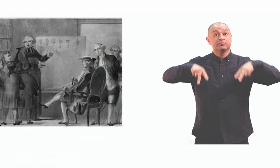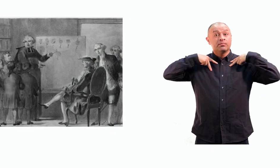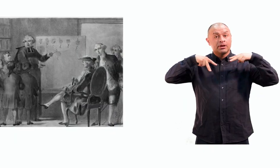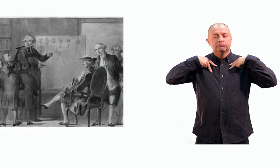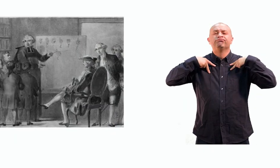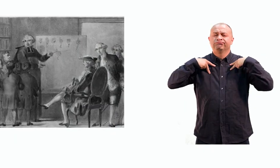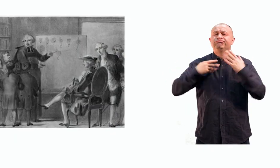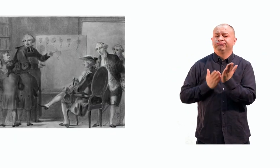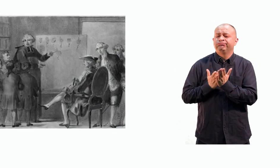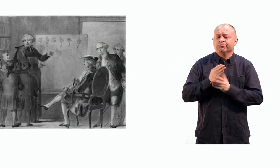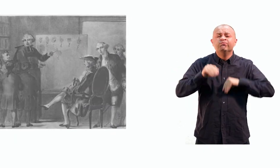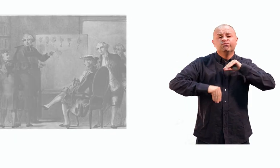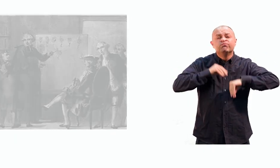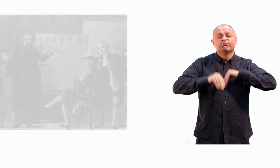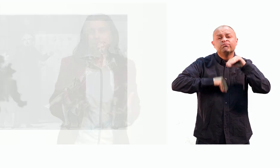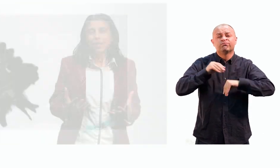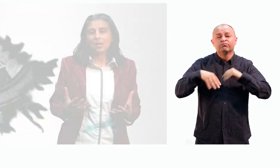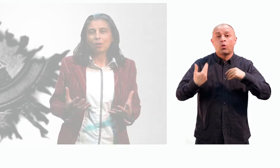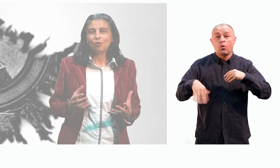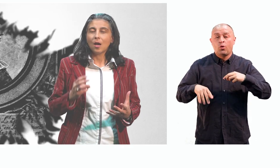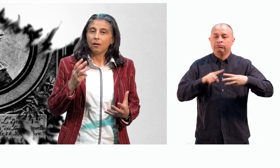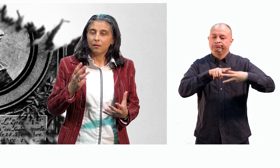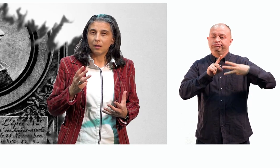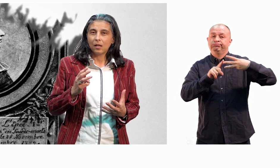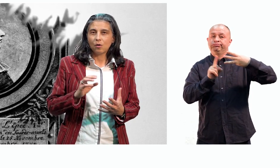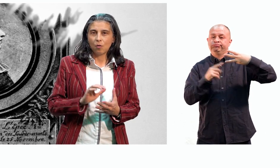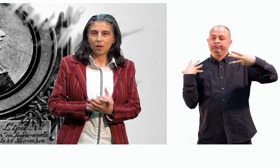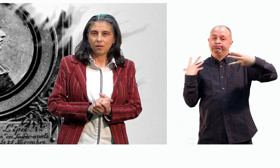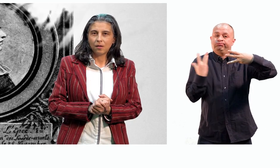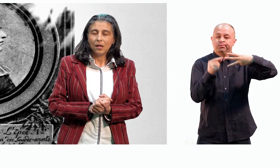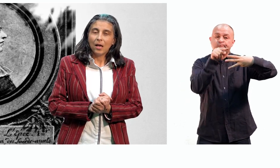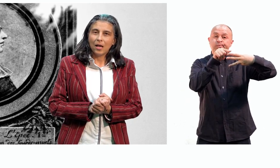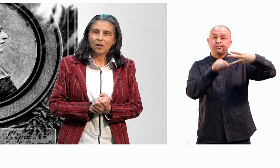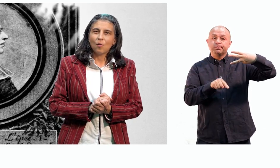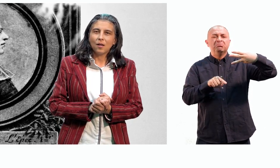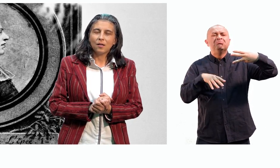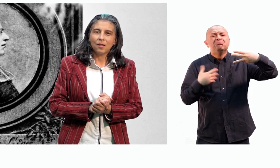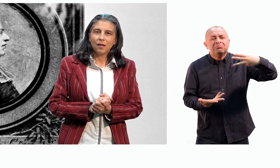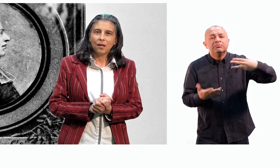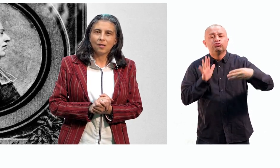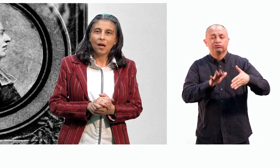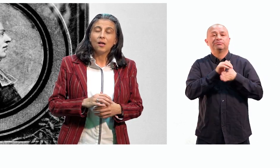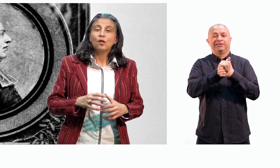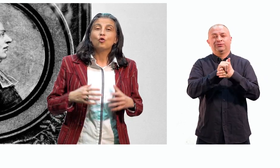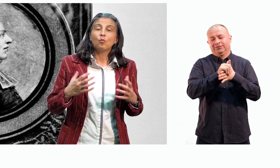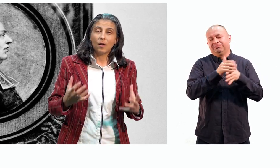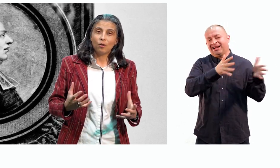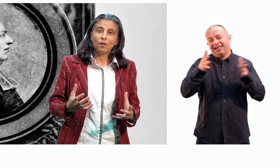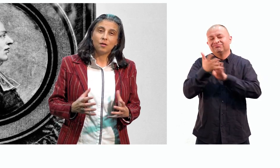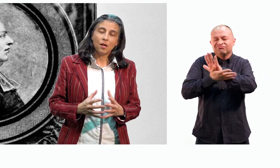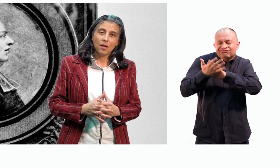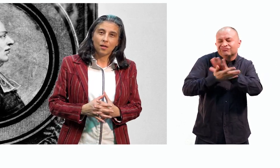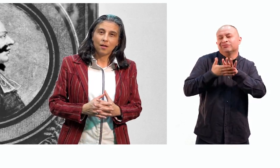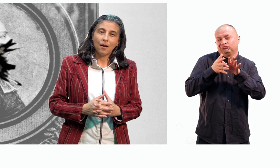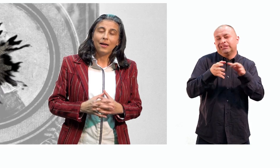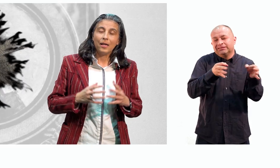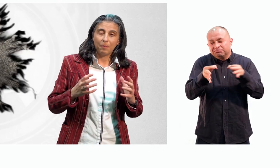Lepé durante su vida desarrolla tres obras, en las cuales sintetiza su método de enseñanza y